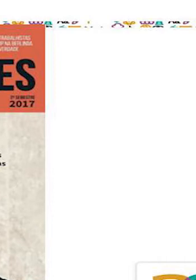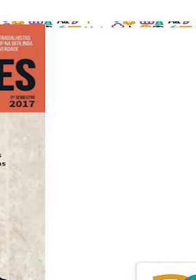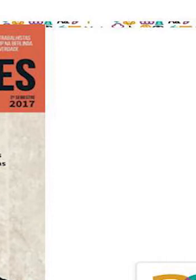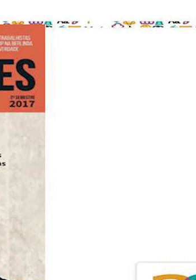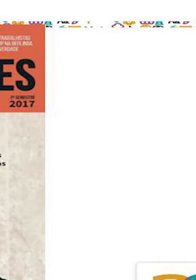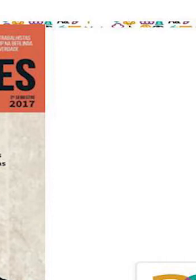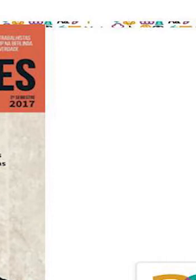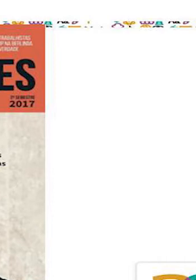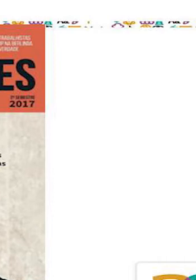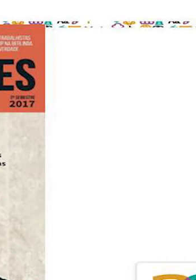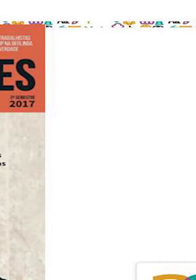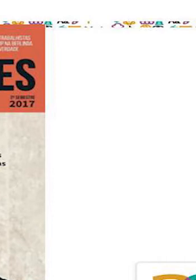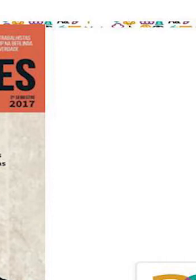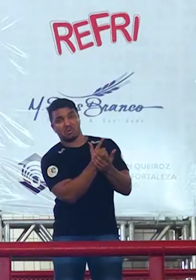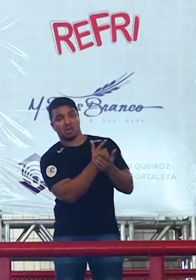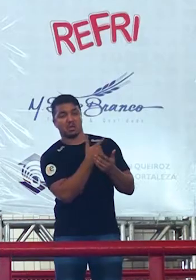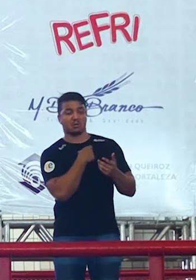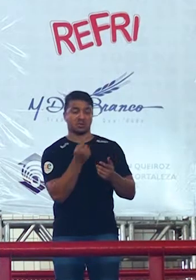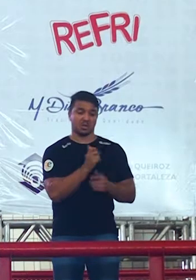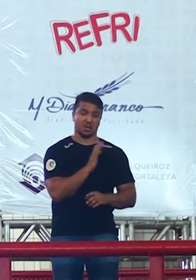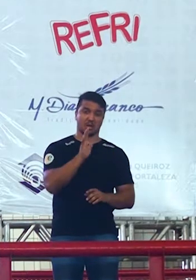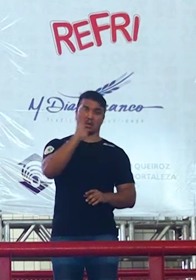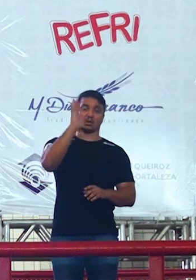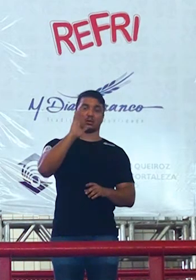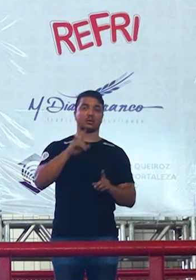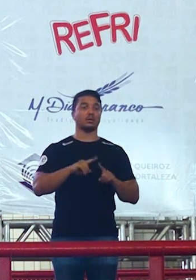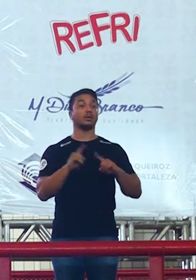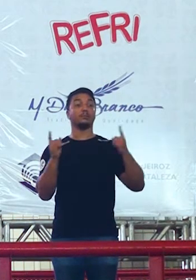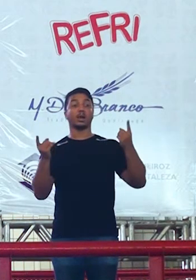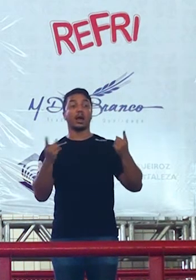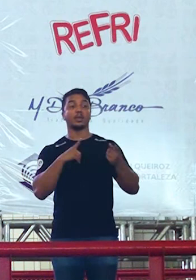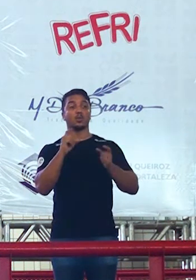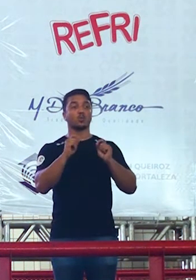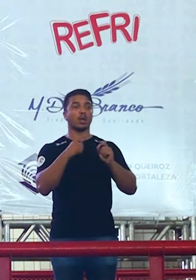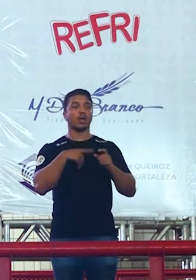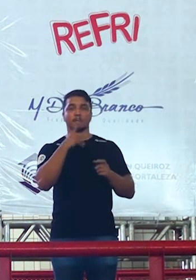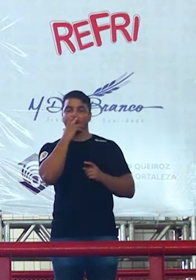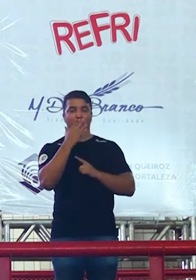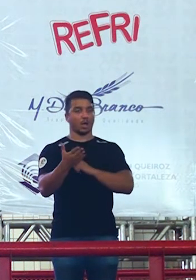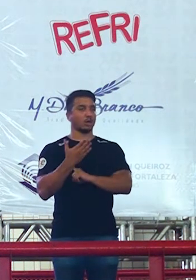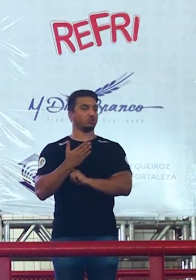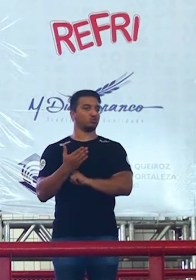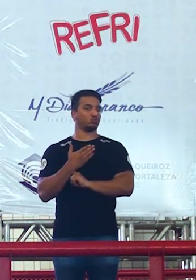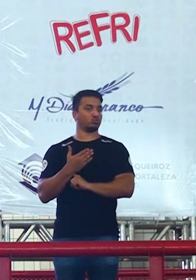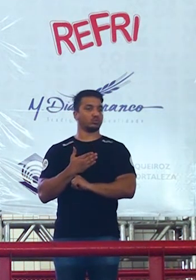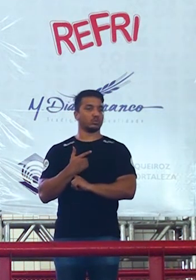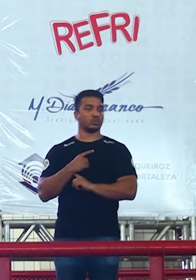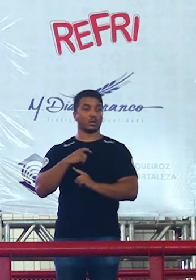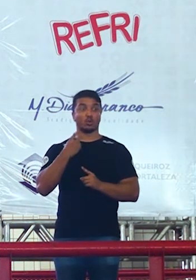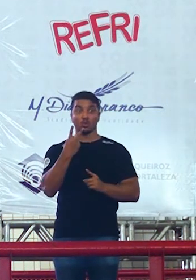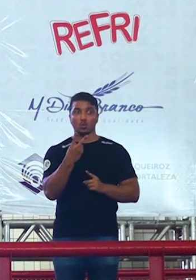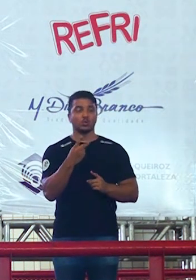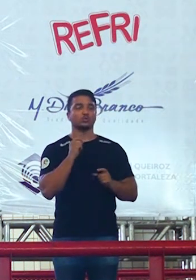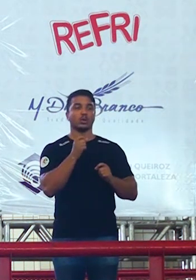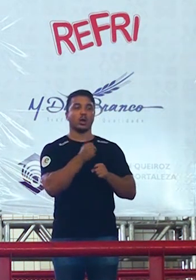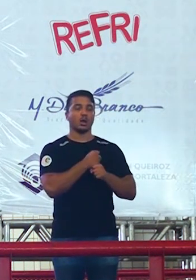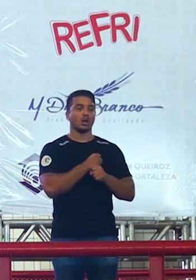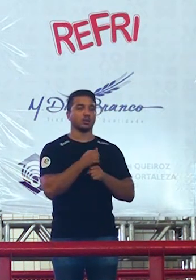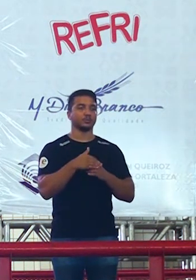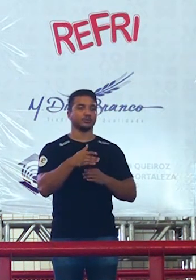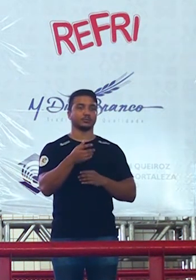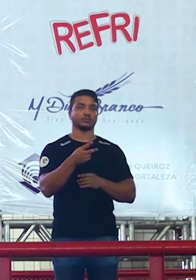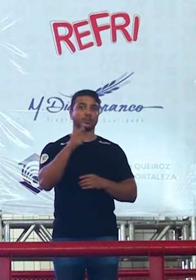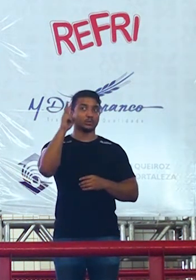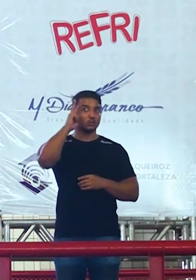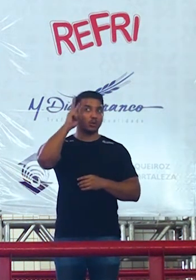de comprar de investir é cara né mas você está investindo em você ela só tem duas revistas por ano a primeira saiu